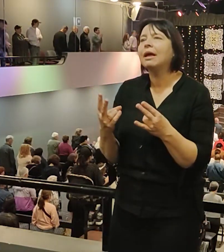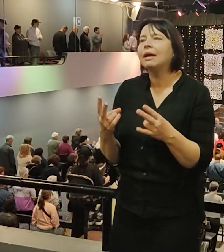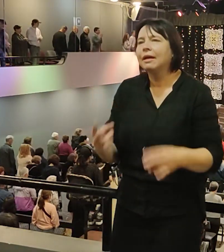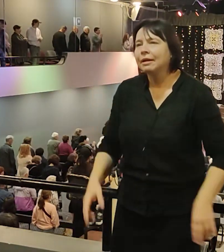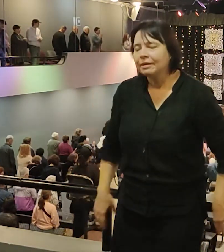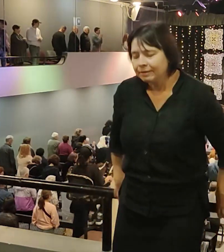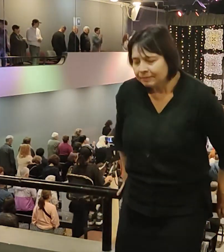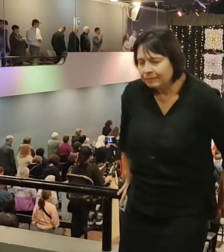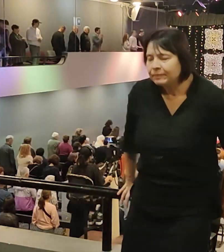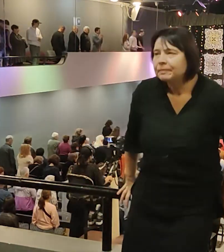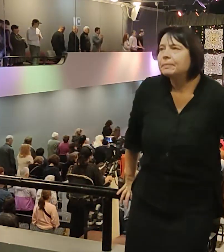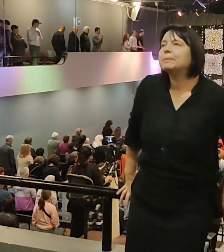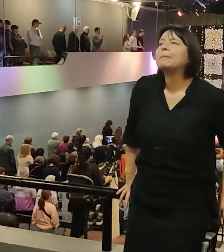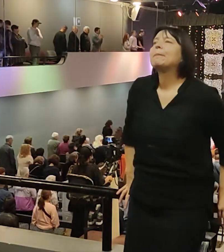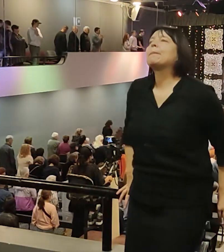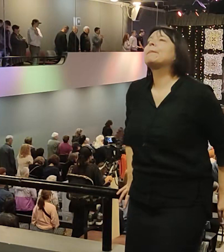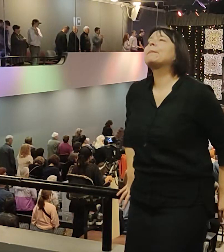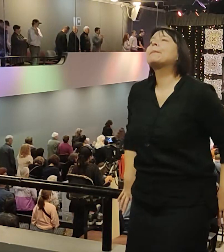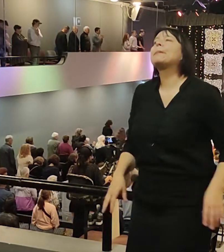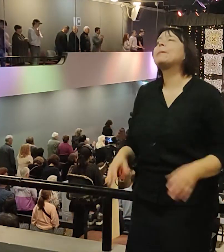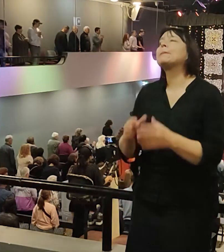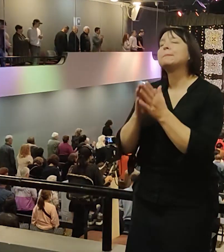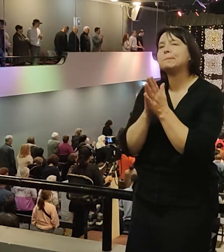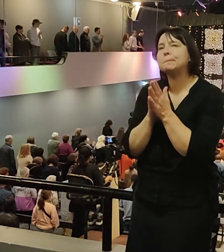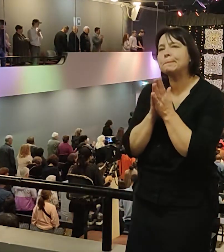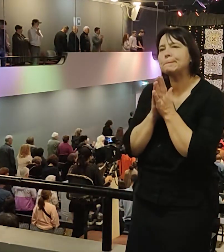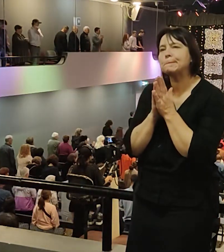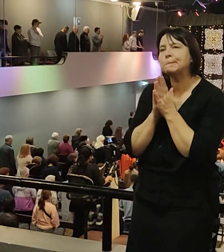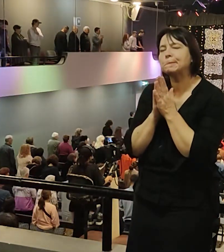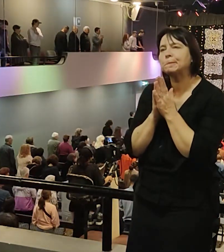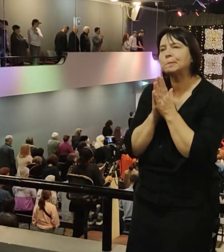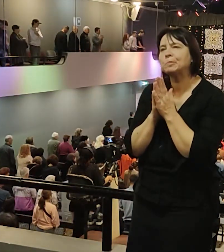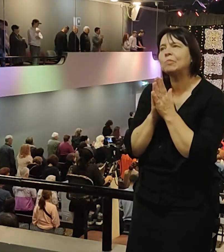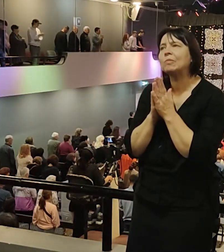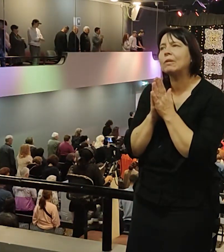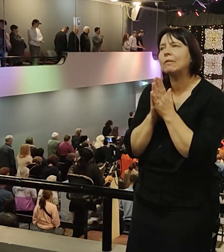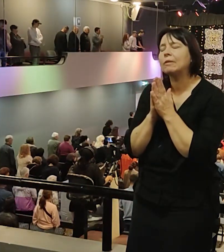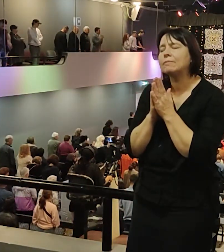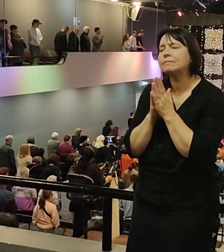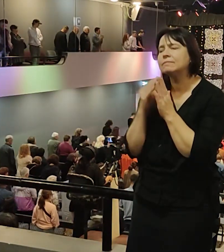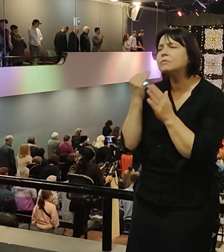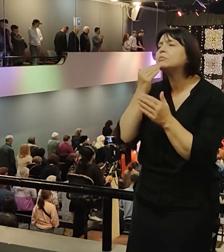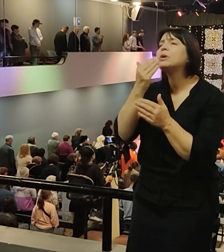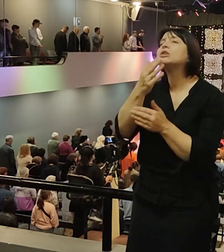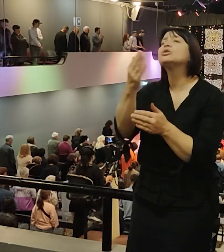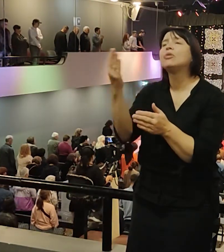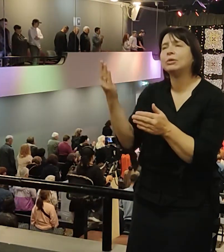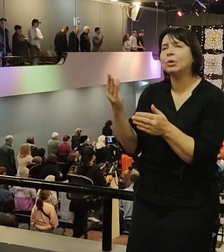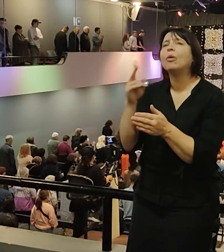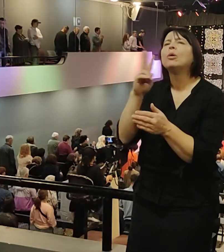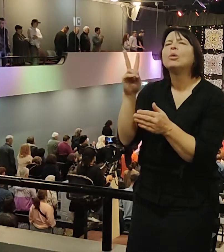Два глаза, не один. Или вниз смотрите. Если ты сегодня здесь или